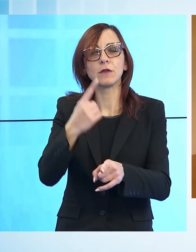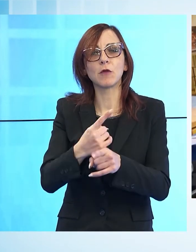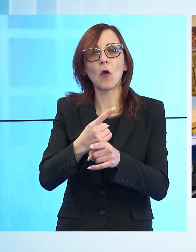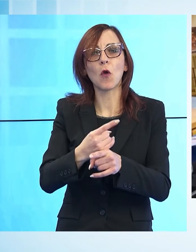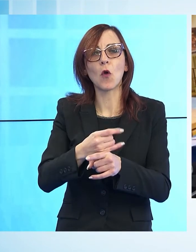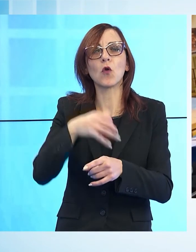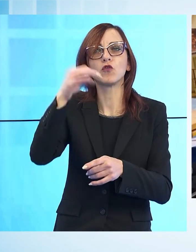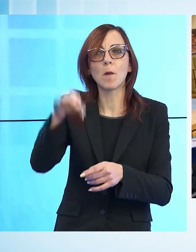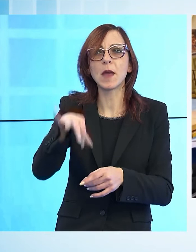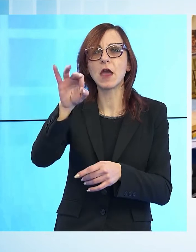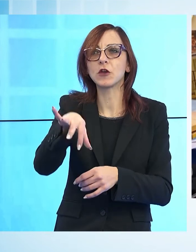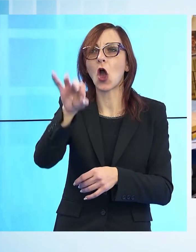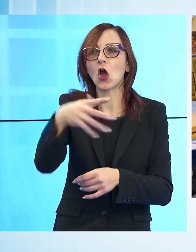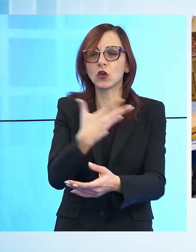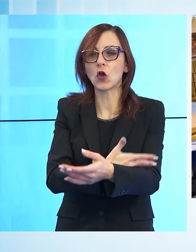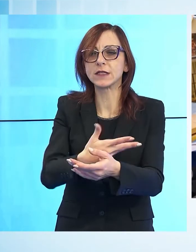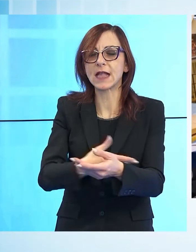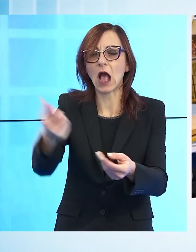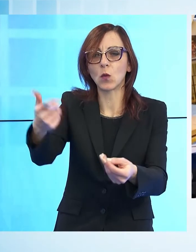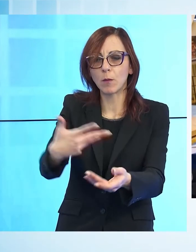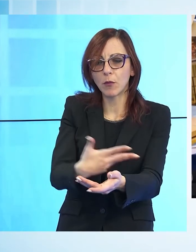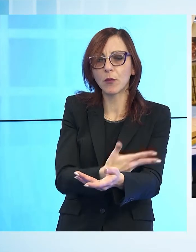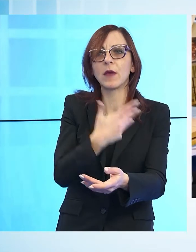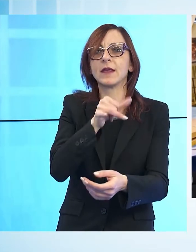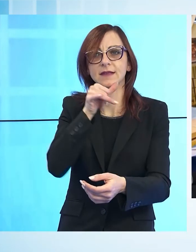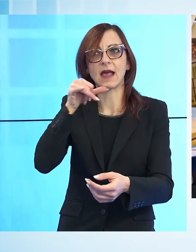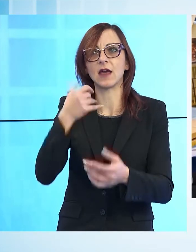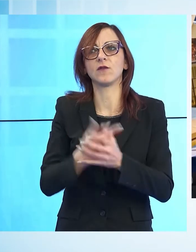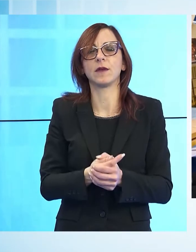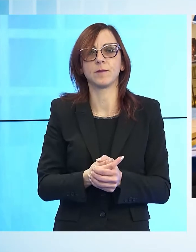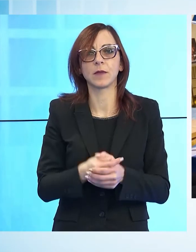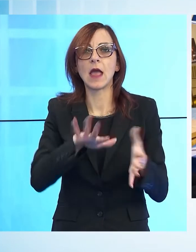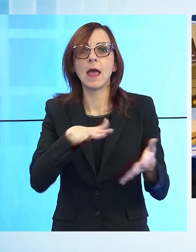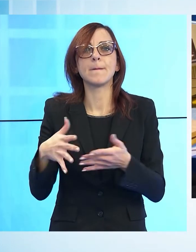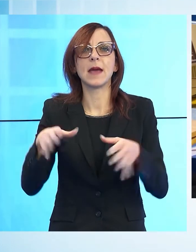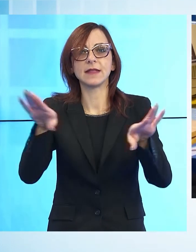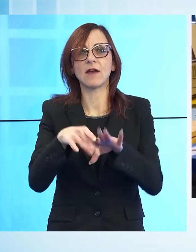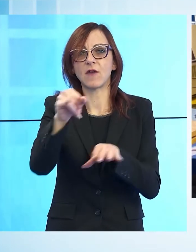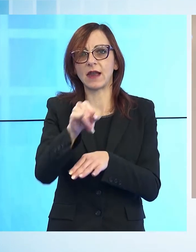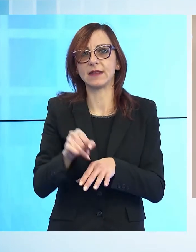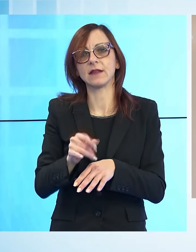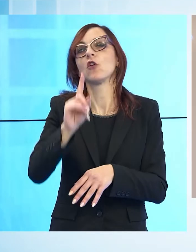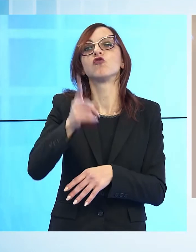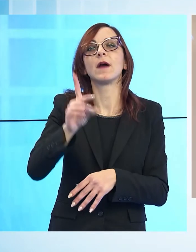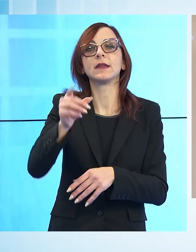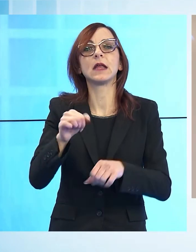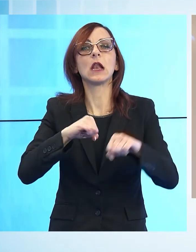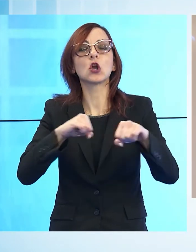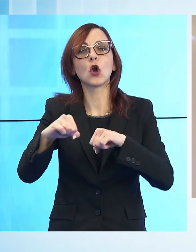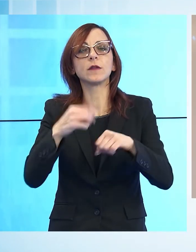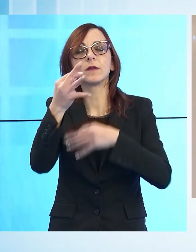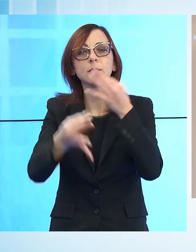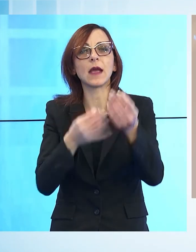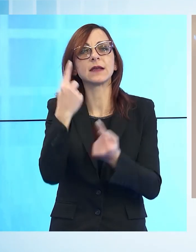sangue. Per quanto riguarda la Media Valle del Serchio, il presidente del coordinamento Media Valle, Giovanni Dinelli, riferisce a una situazione